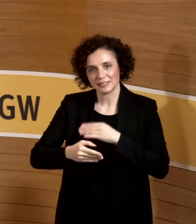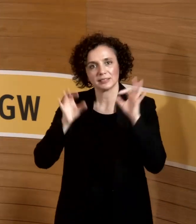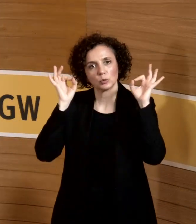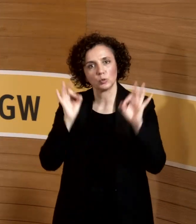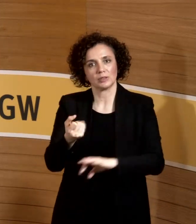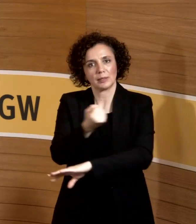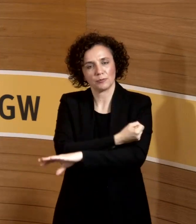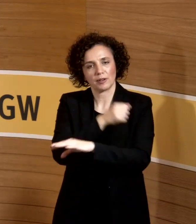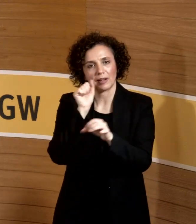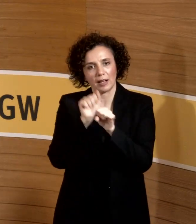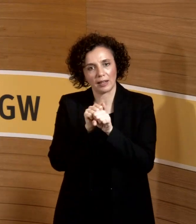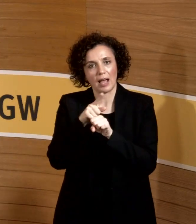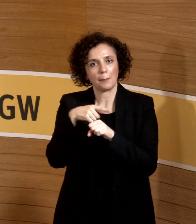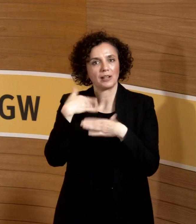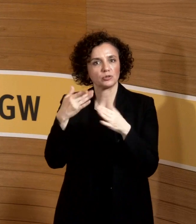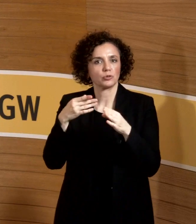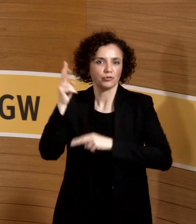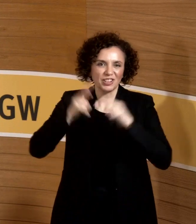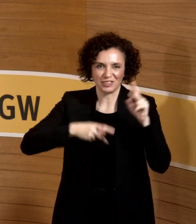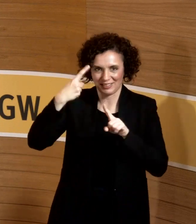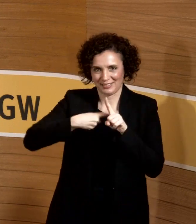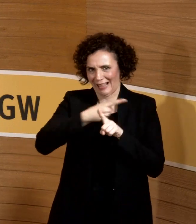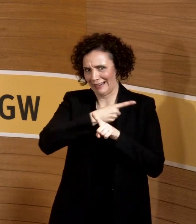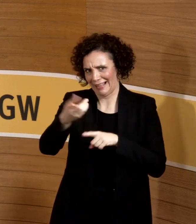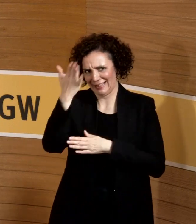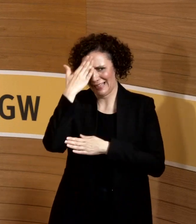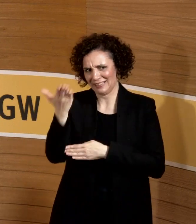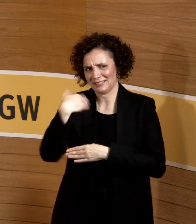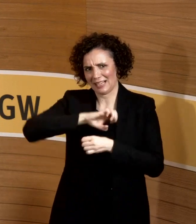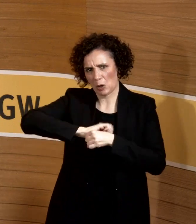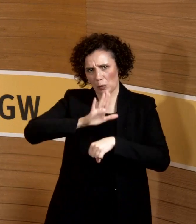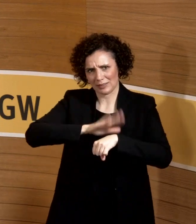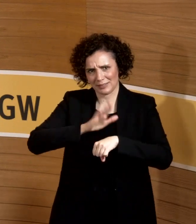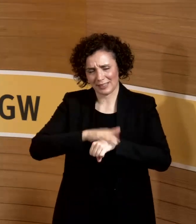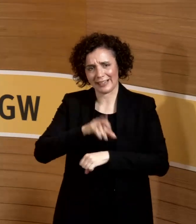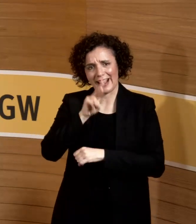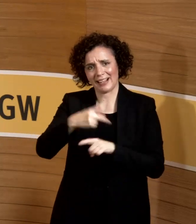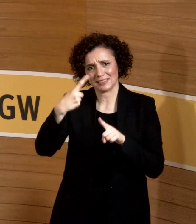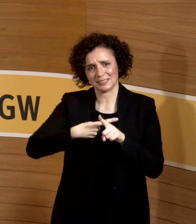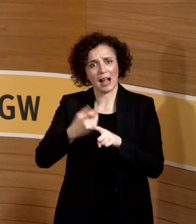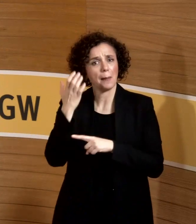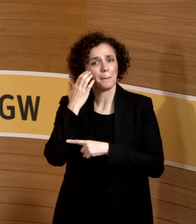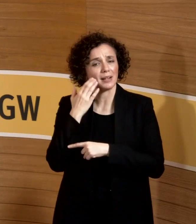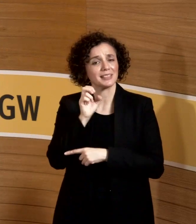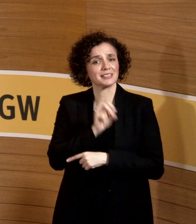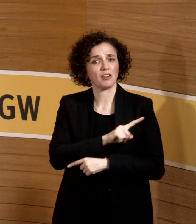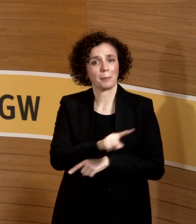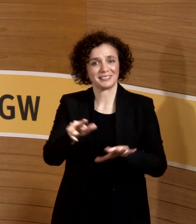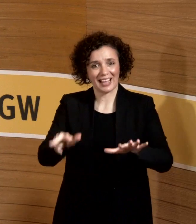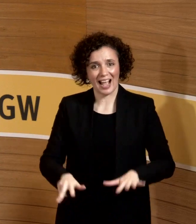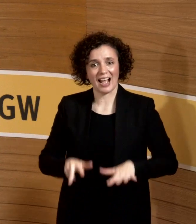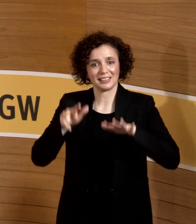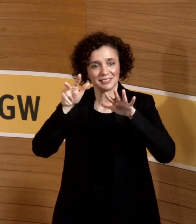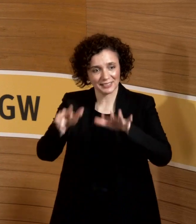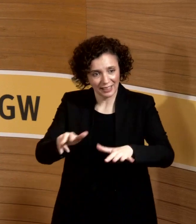also hohe R-Zahl. Die kennen Sie ja jetzt, seit Corona kennt die jeder. Wir haben eine R-Zahl bei Masern zwischen 12 bis 18, Pertussis